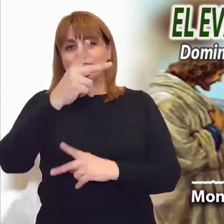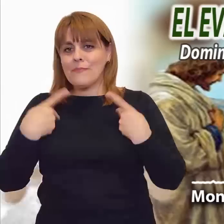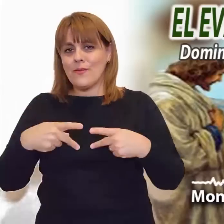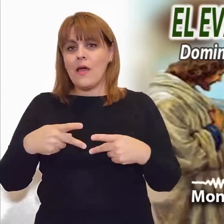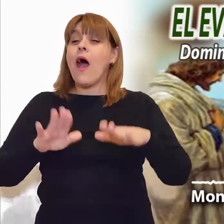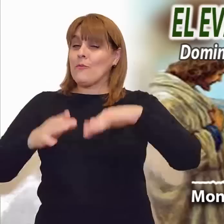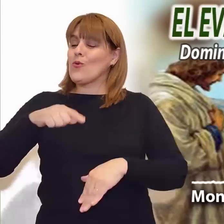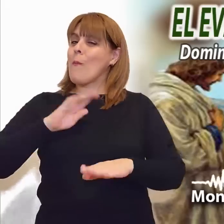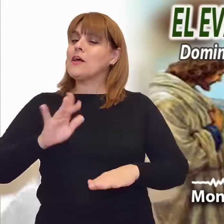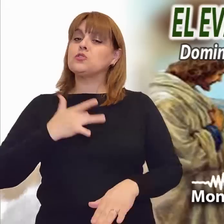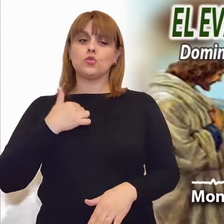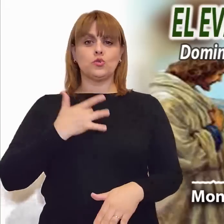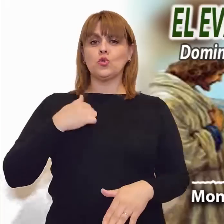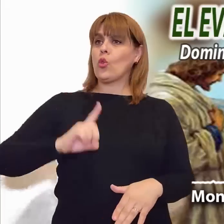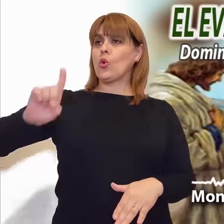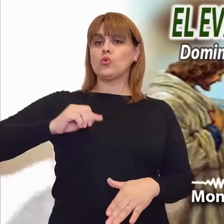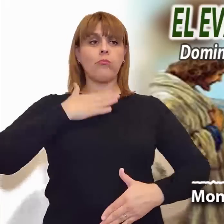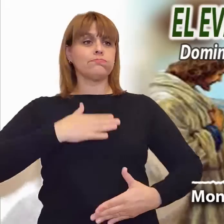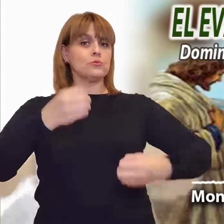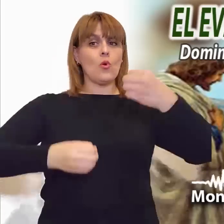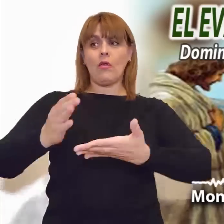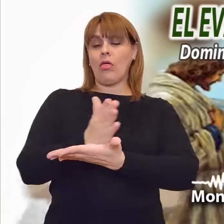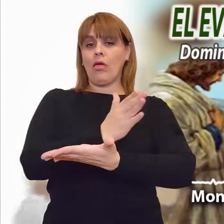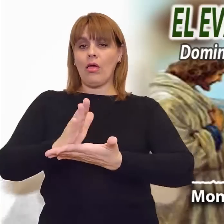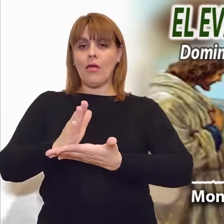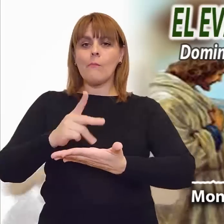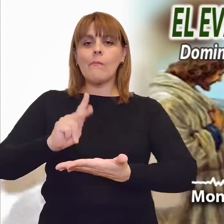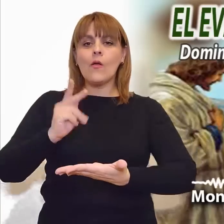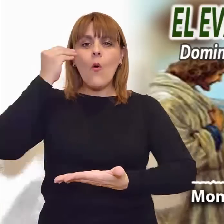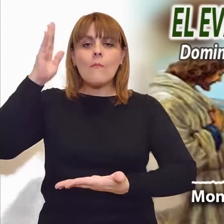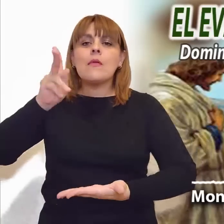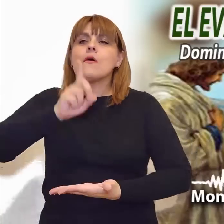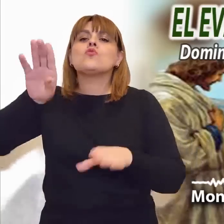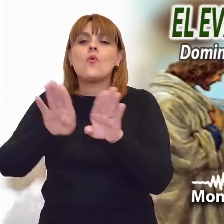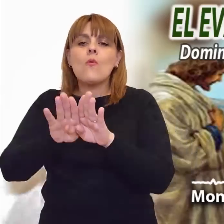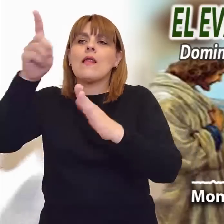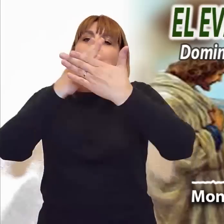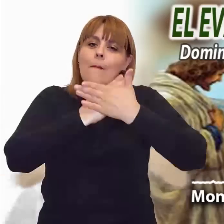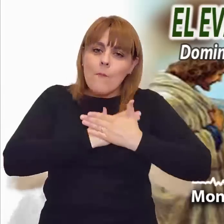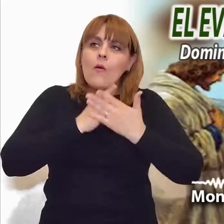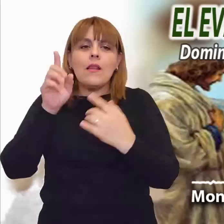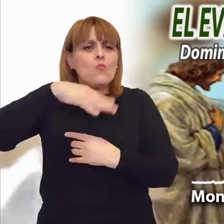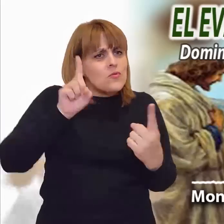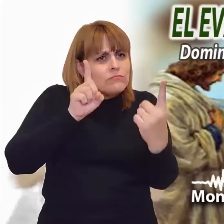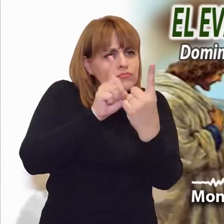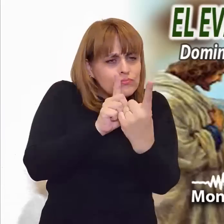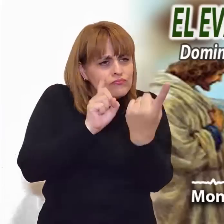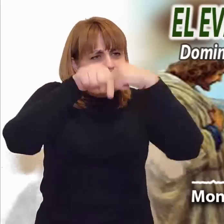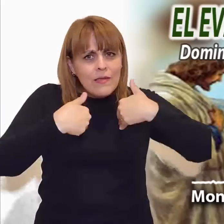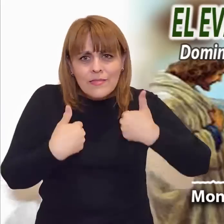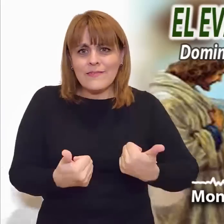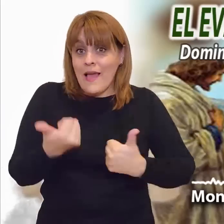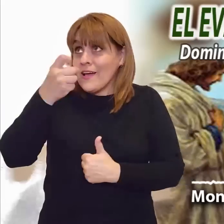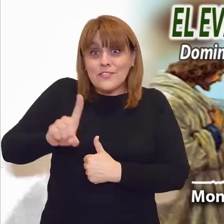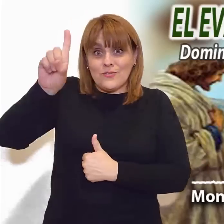Yo quiero amor y no sacrificios, conocimiento de Dios más que holocaustos. El